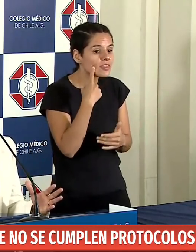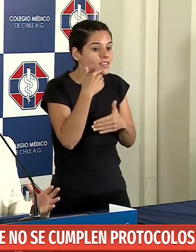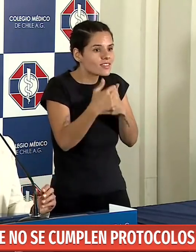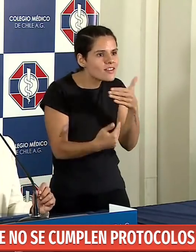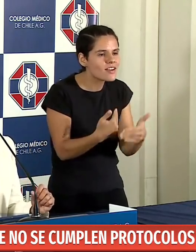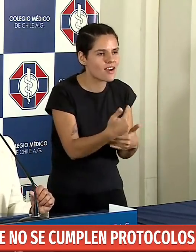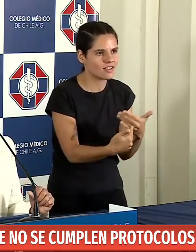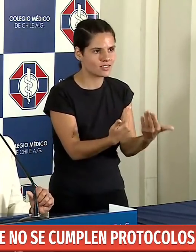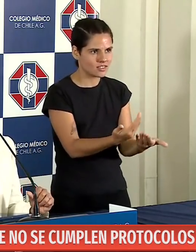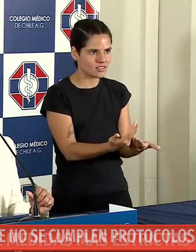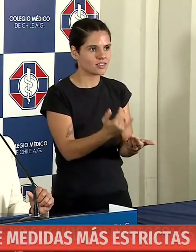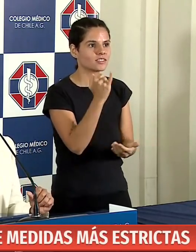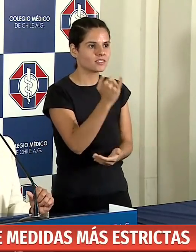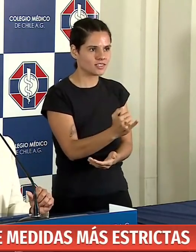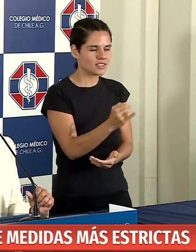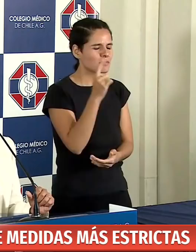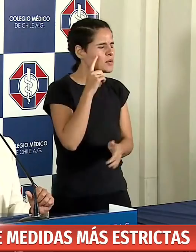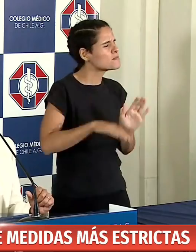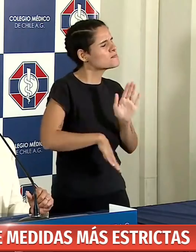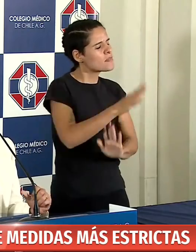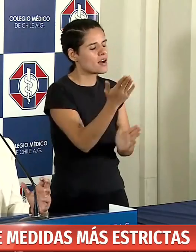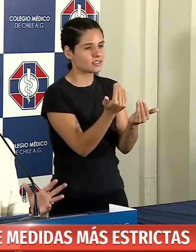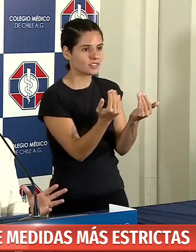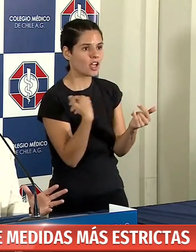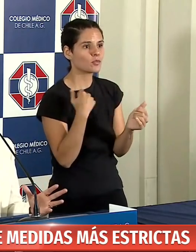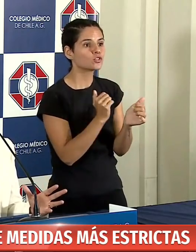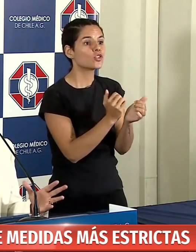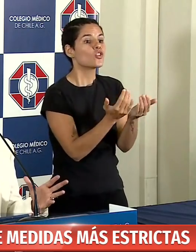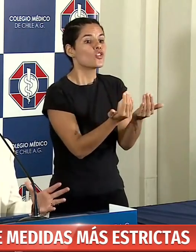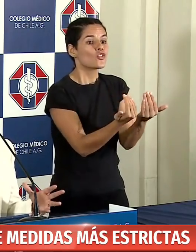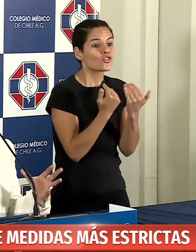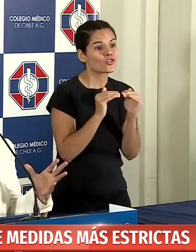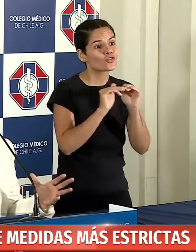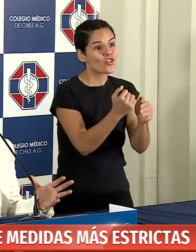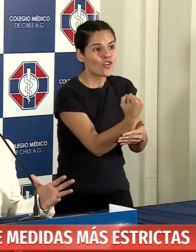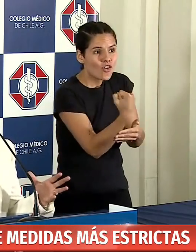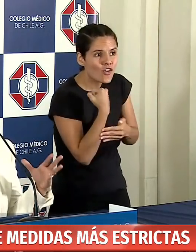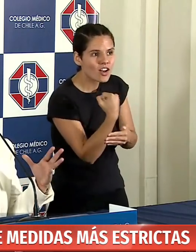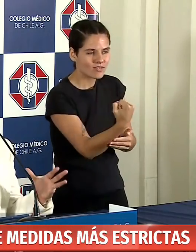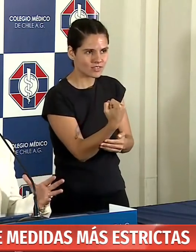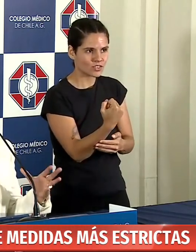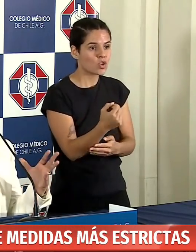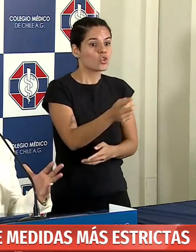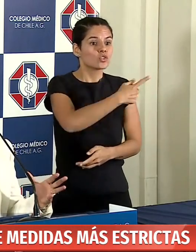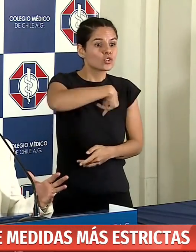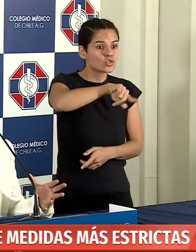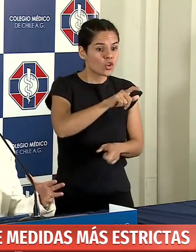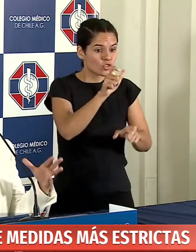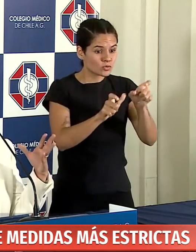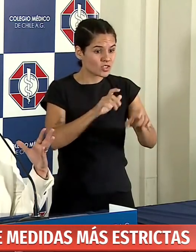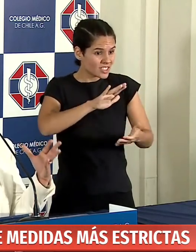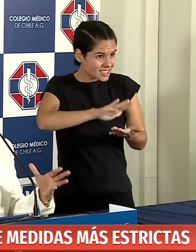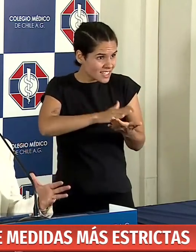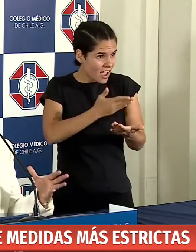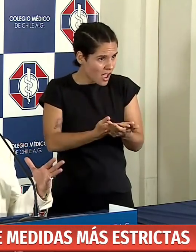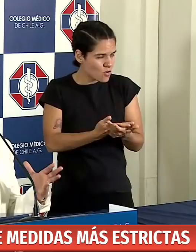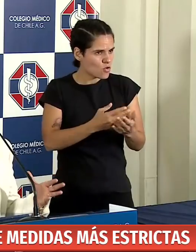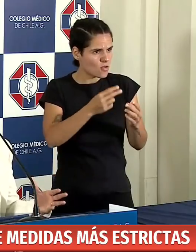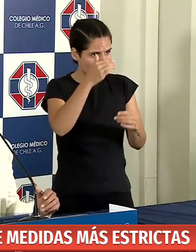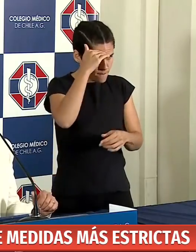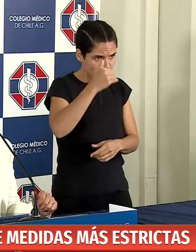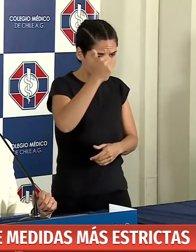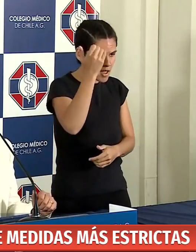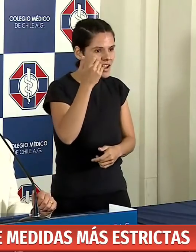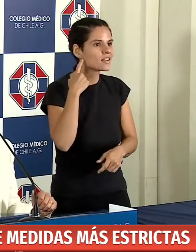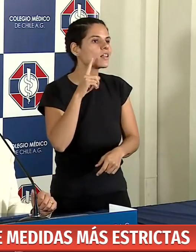también necesitamos el trabajo colaborativo. Si no es imposible, somos nosotros el equipo de salud en que implementan los